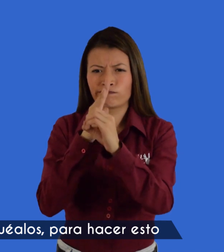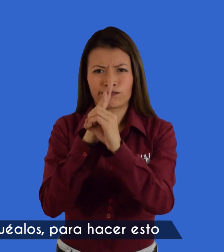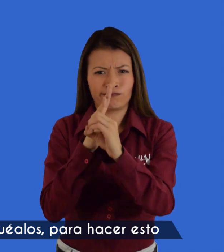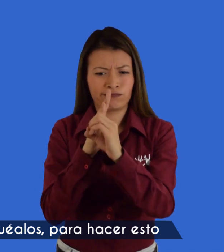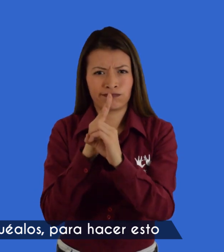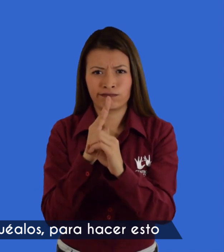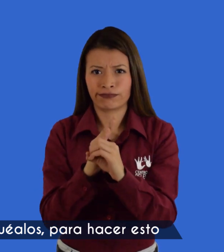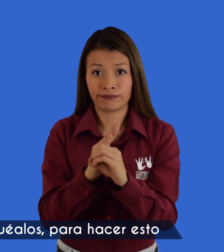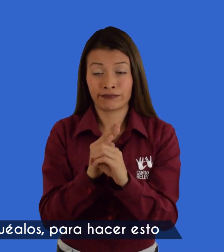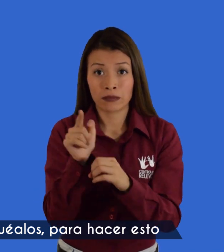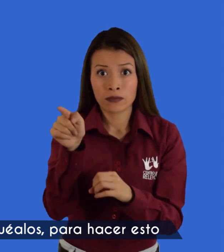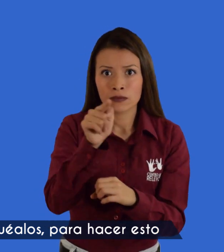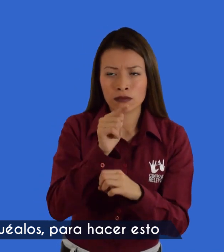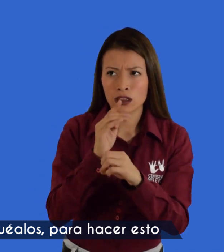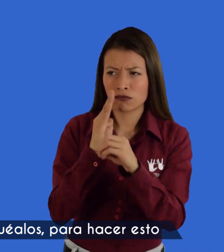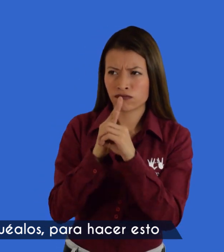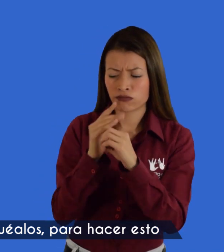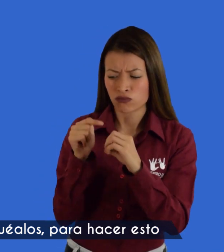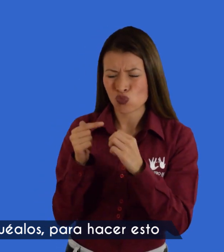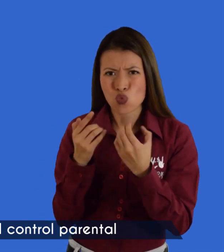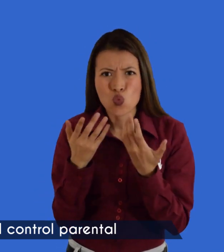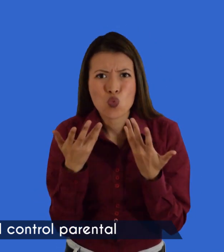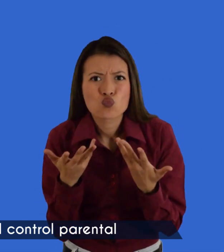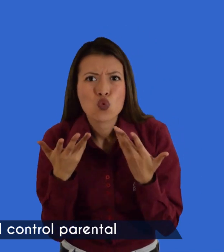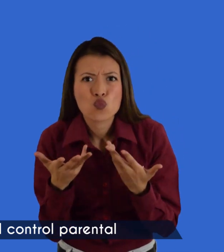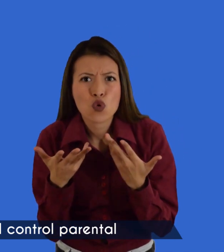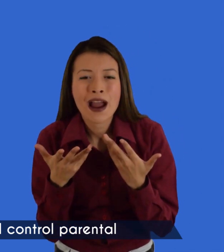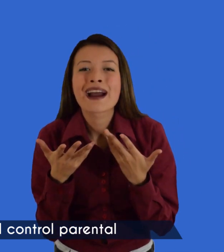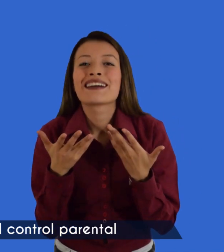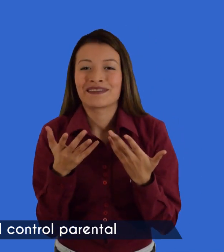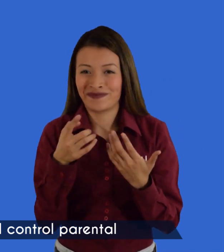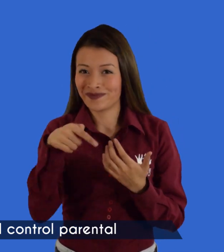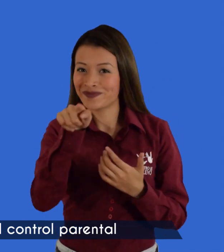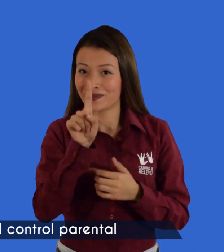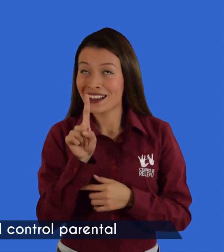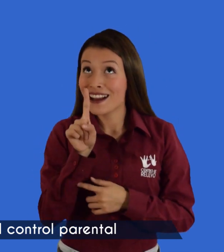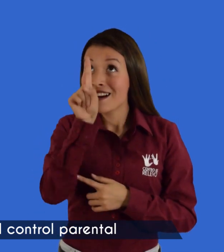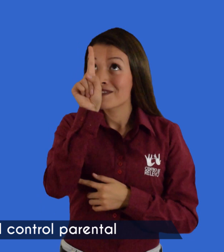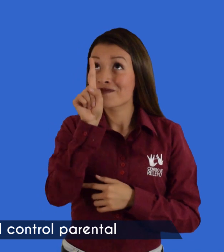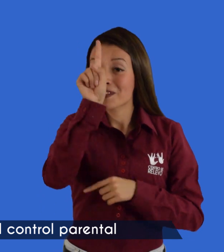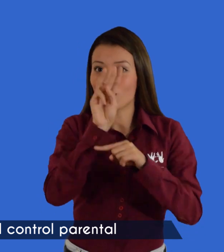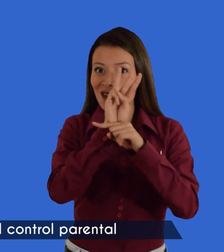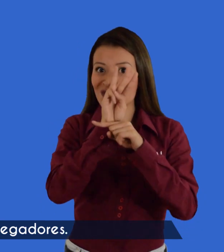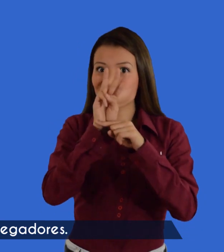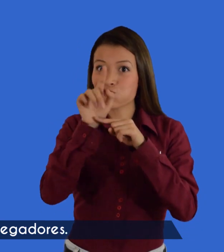y bloquealos. Para hacer esto puedes activar el control parental en los navegadores.